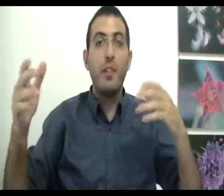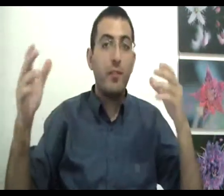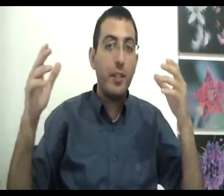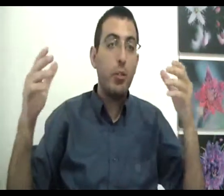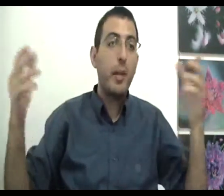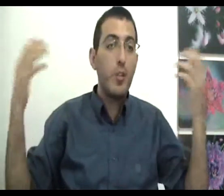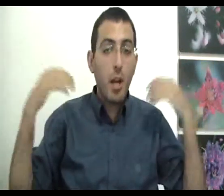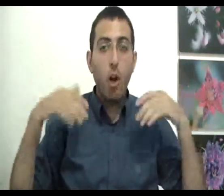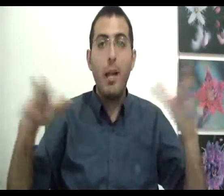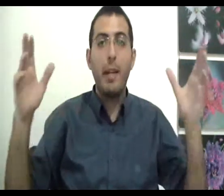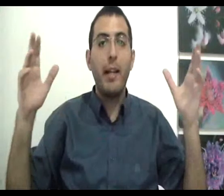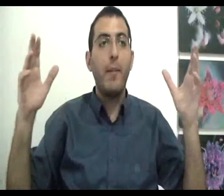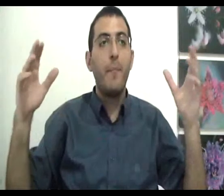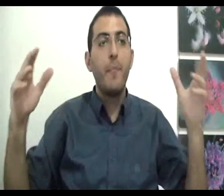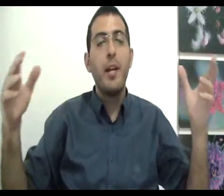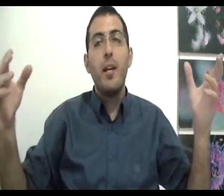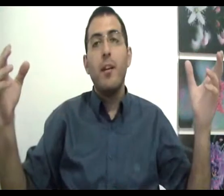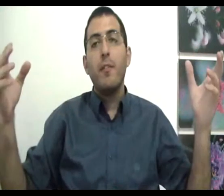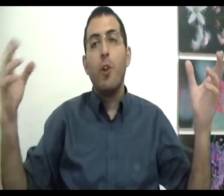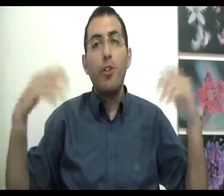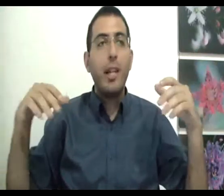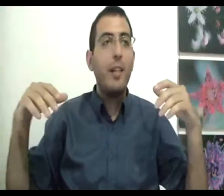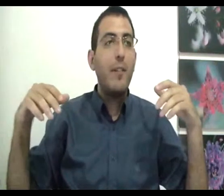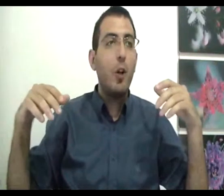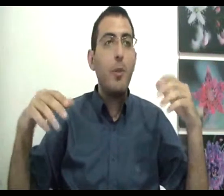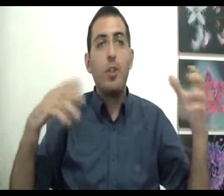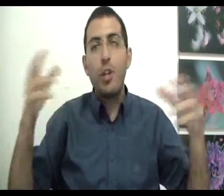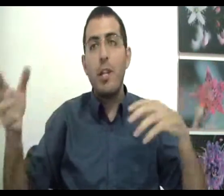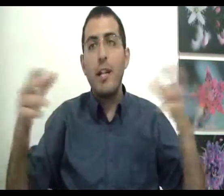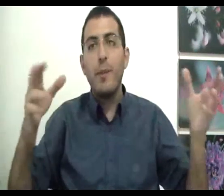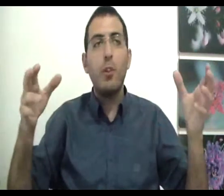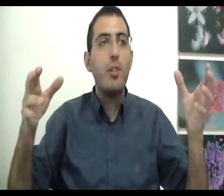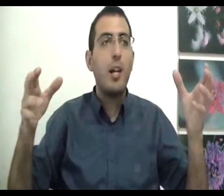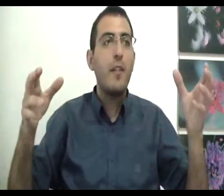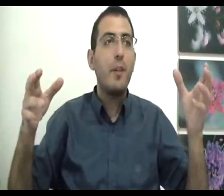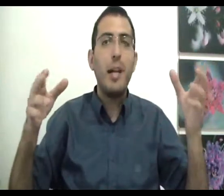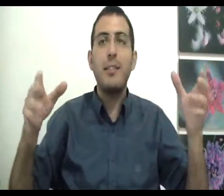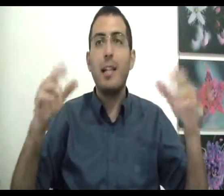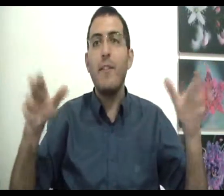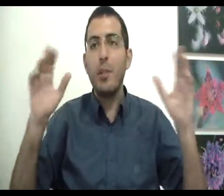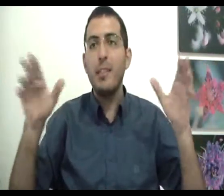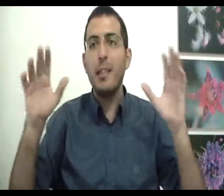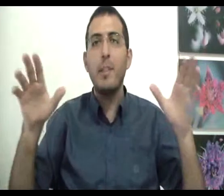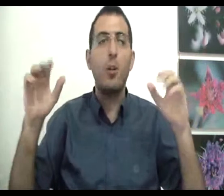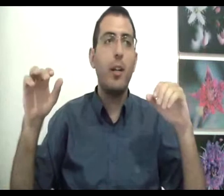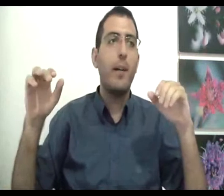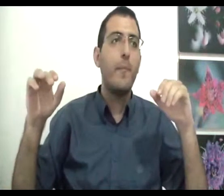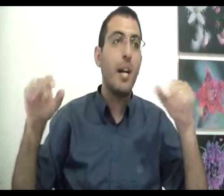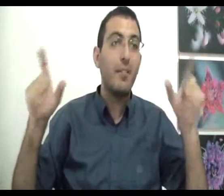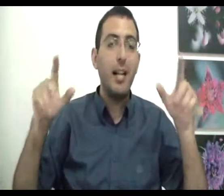וזאת אומרת שהכל רע בכלל כל שכן בקלוח אומר שכשיש לך לפעמים טוב ויש לך לפעמים רע אתה צריך להבין שמצדם את הכל רע אבל